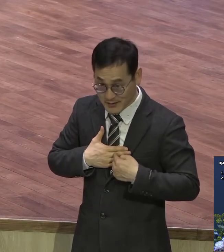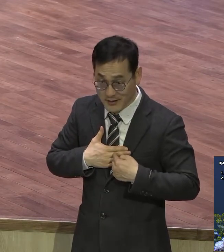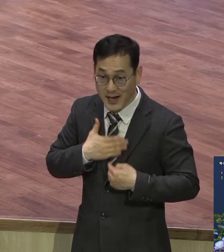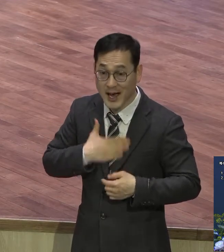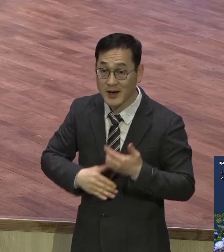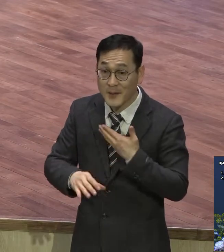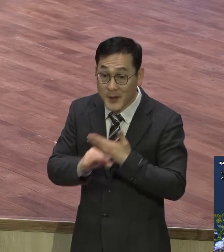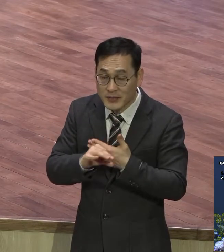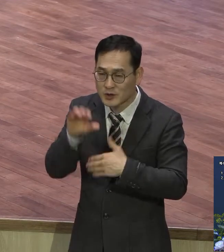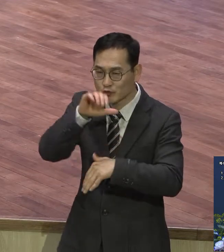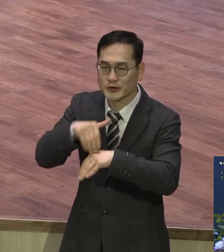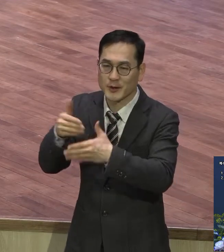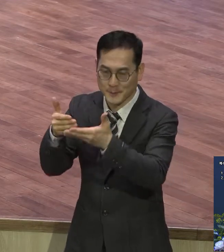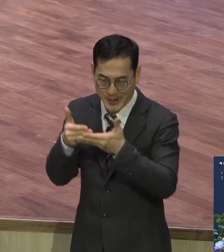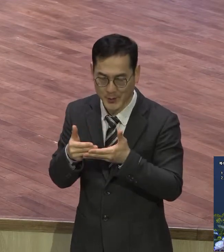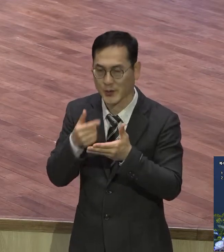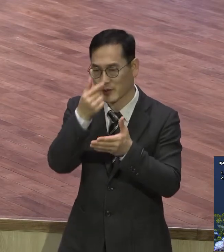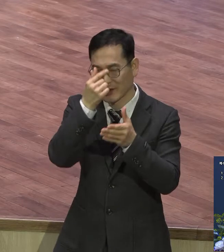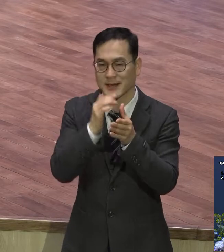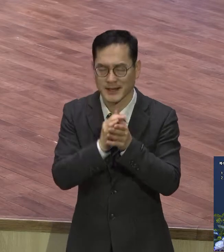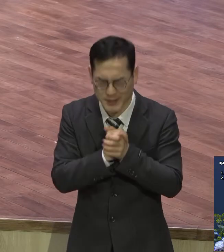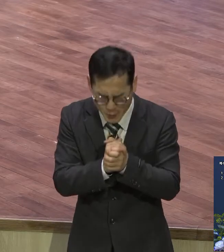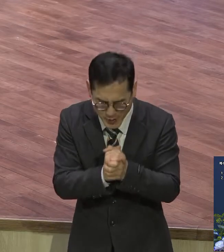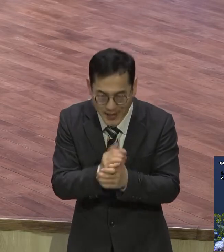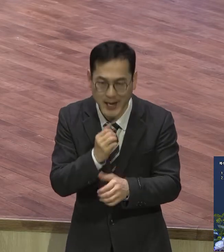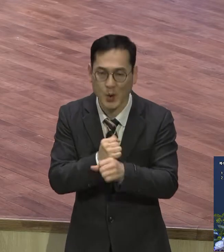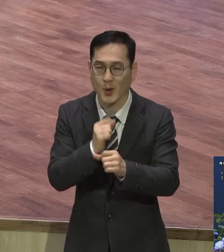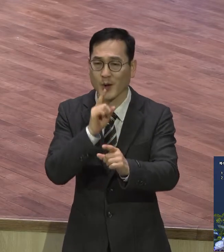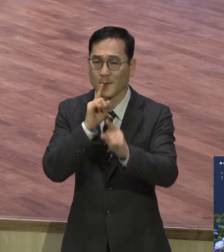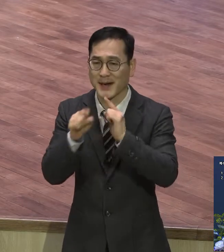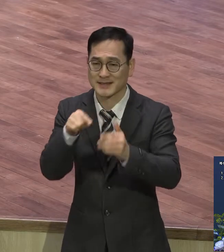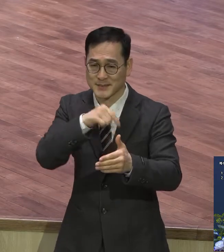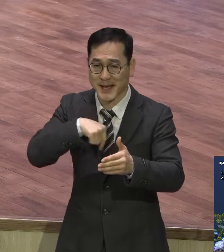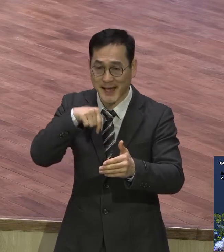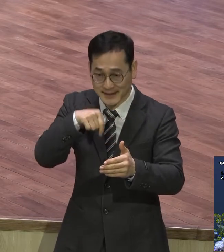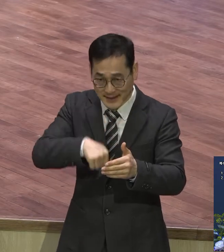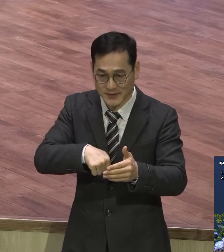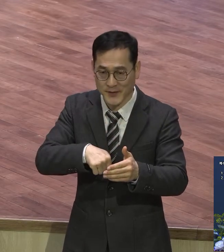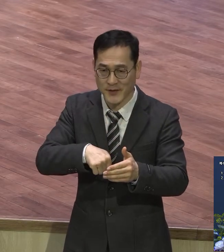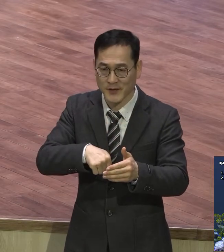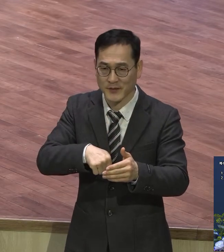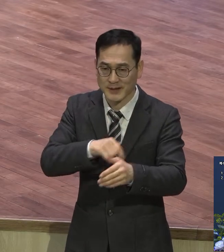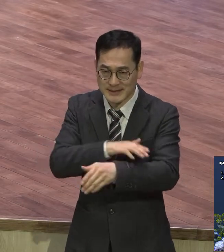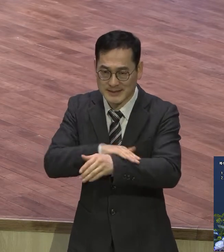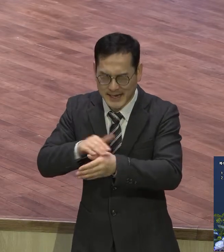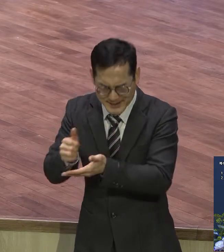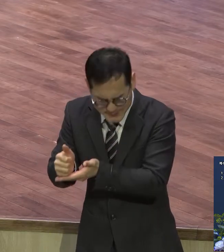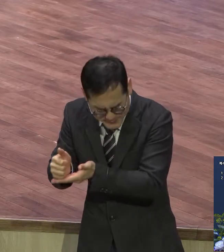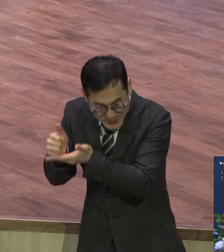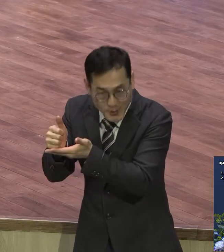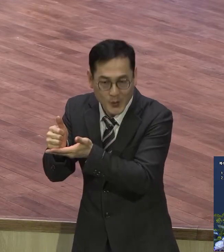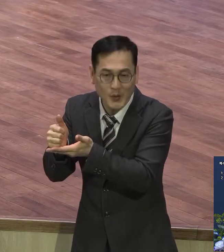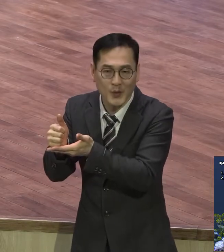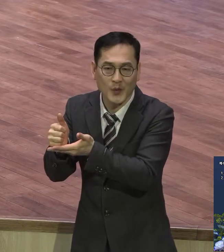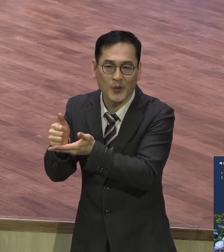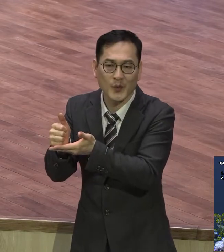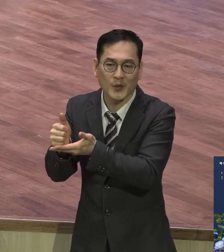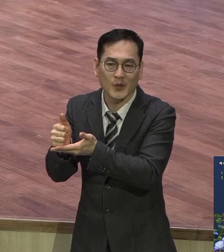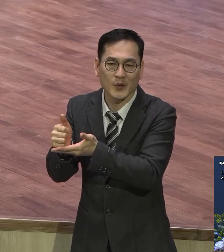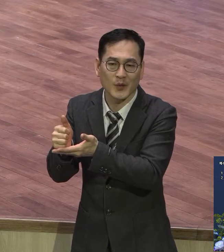기도해야지 내가 정말 이 말씀 안에서 몸된 괴를 잘 섬겨야지 예수 그리스도 때문에